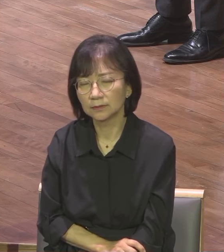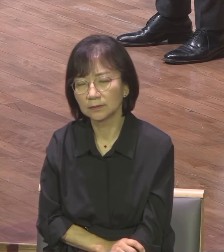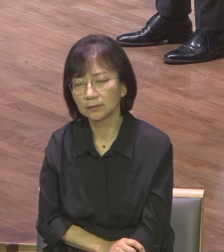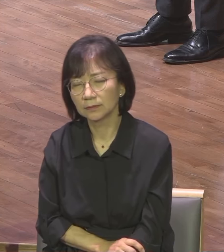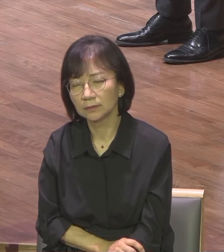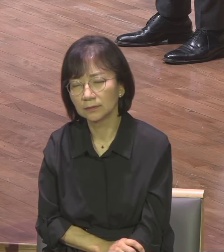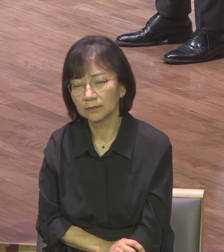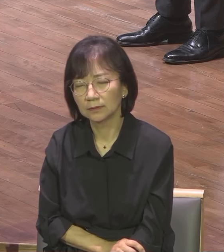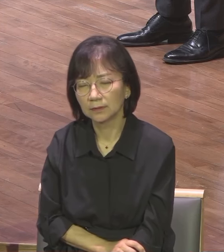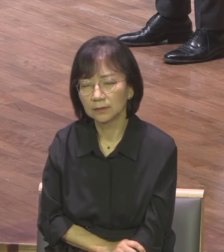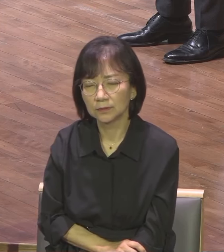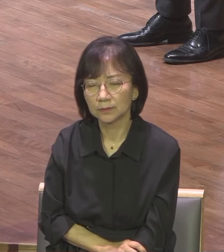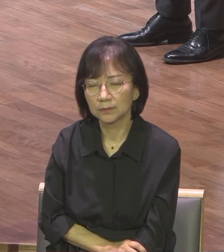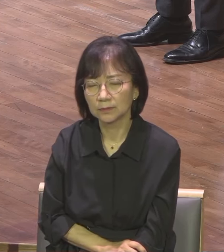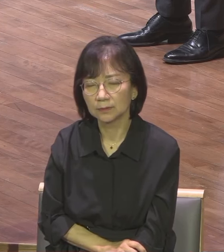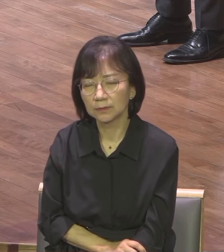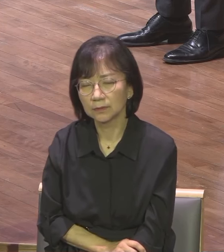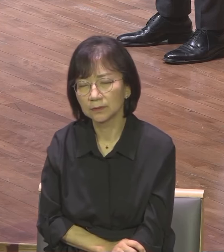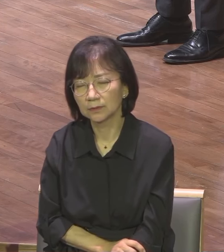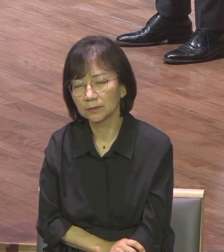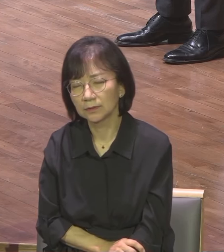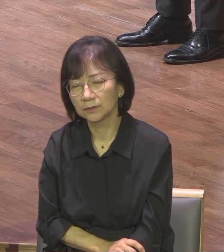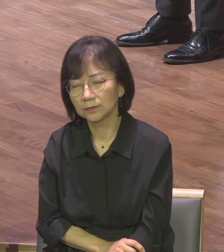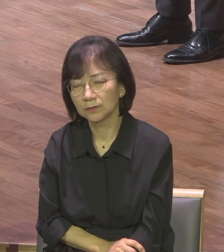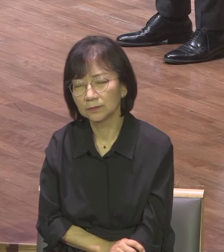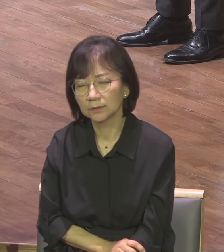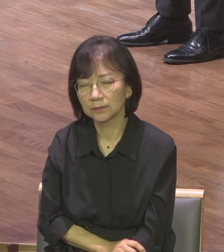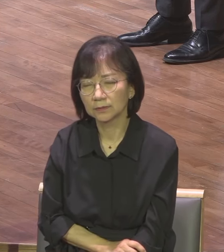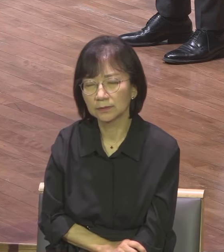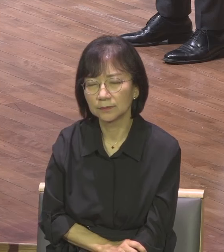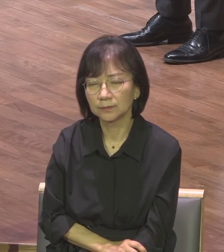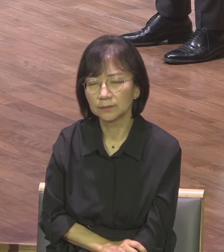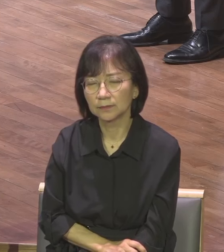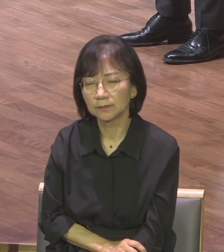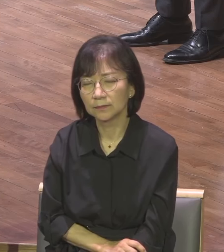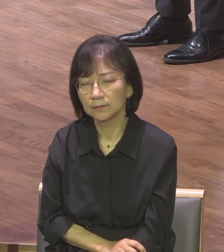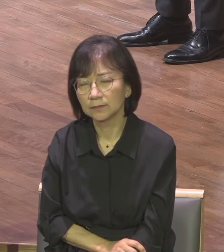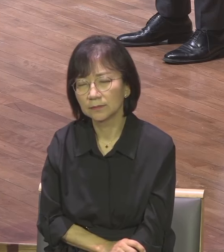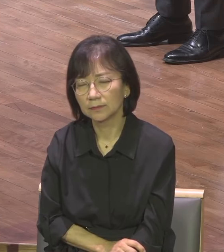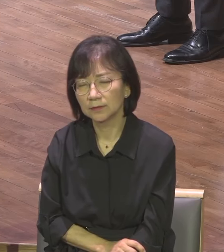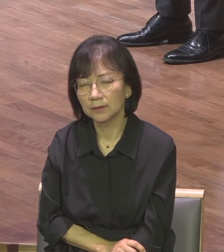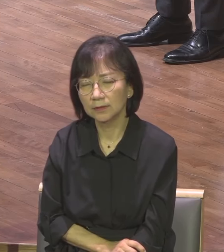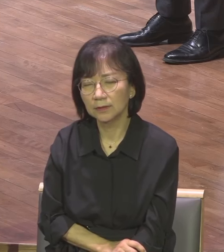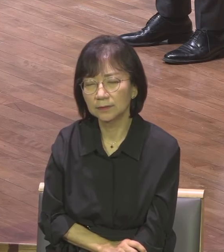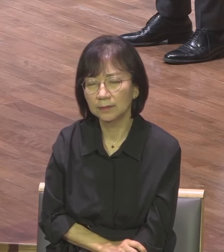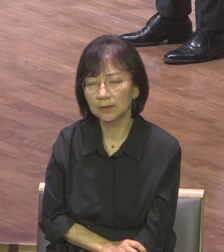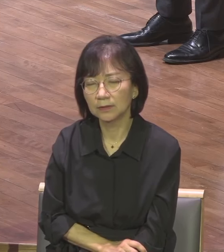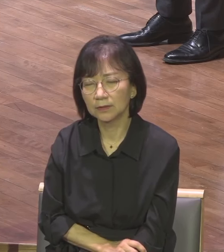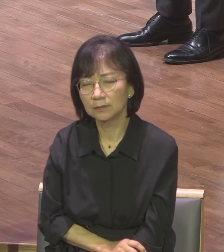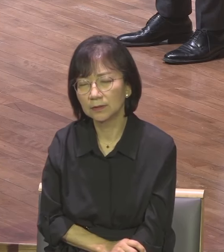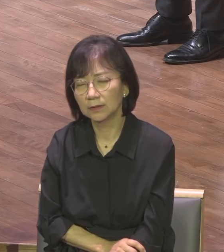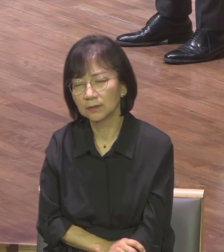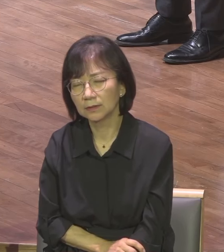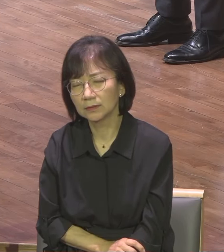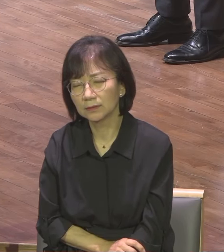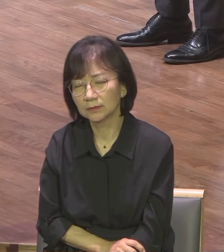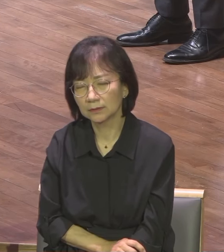완전히 우상에 빠진 그들에게 복을 신고한 전도자 인생을 사랑한 것처럼 하나님 이 복이 이 신령한